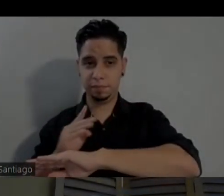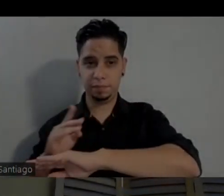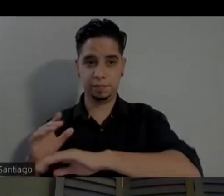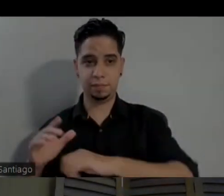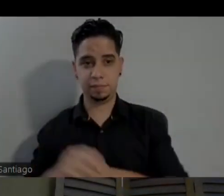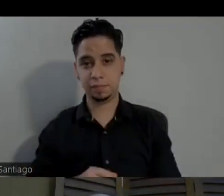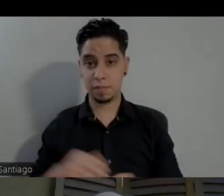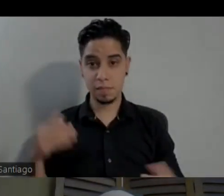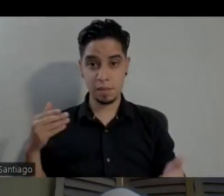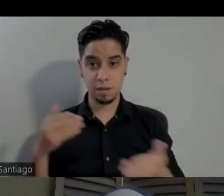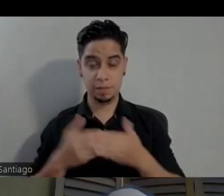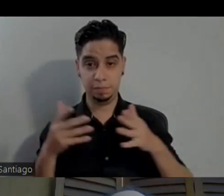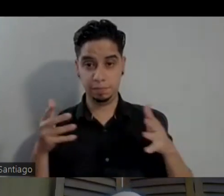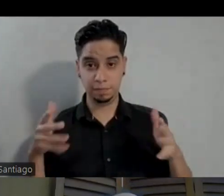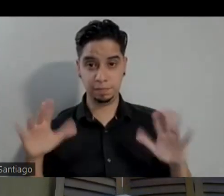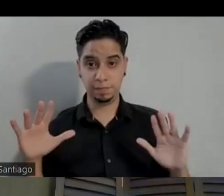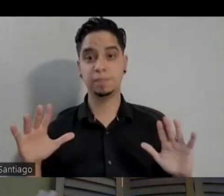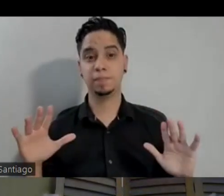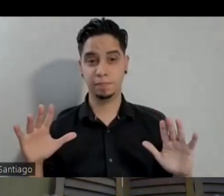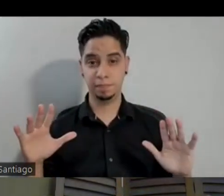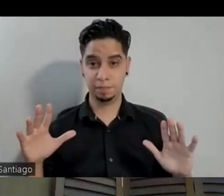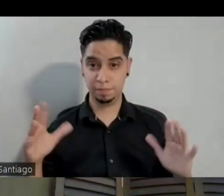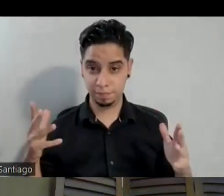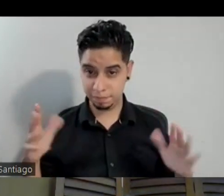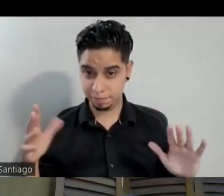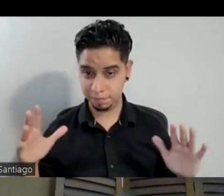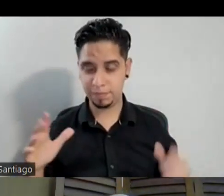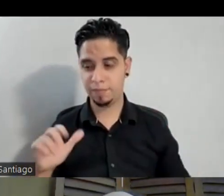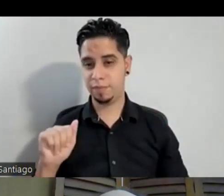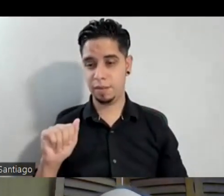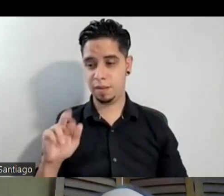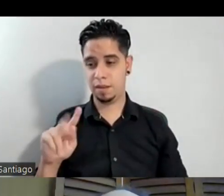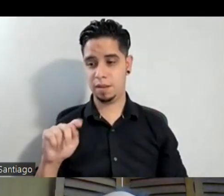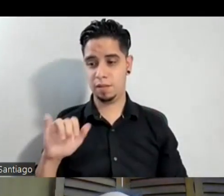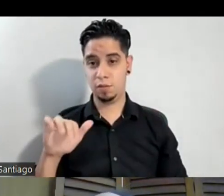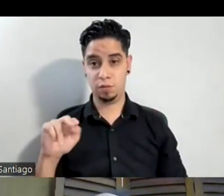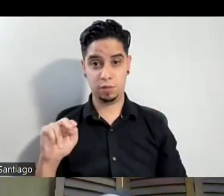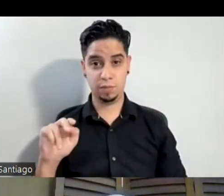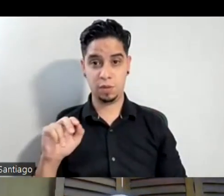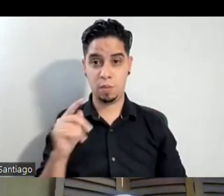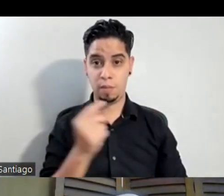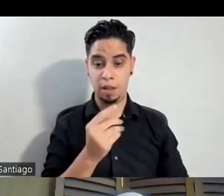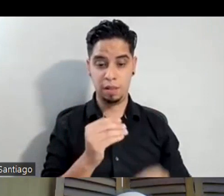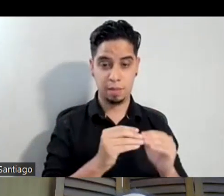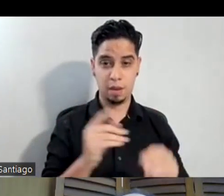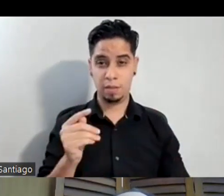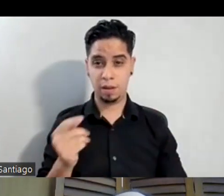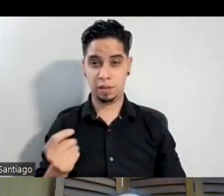¡Aquí es que estamos! ¡Aquí es que estamos en Artefusión! Un martes más, un martes menos, como dice José Loa, ¡Rollos!